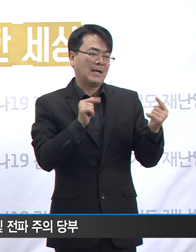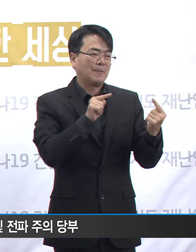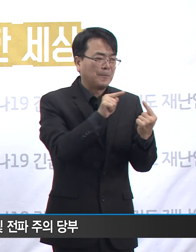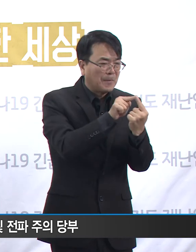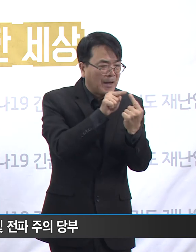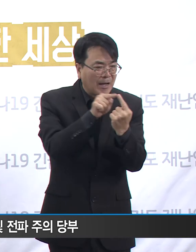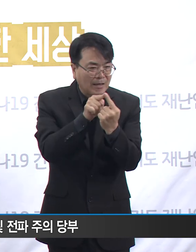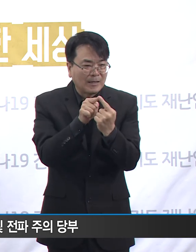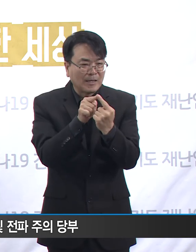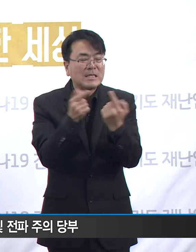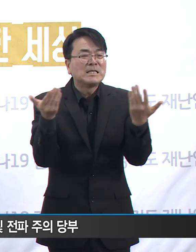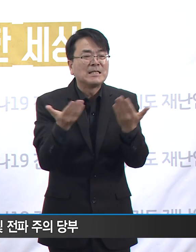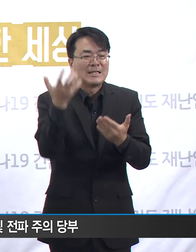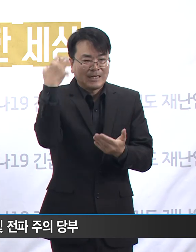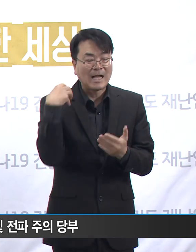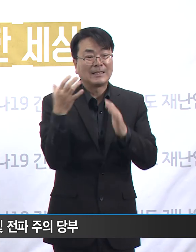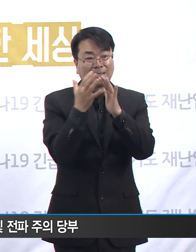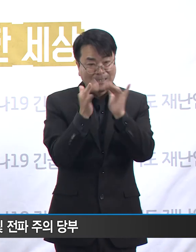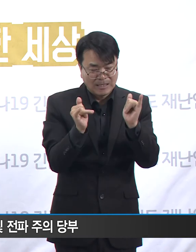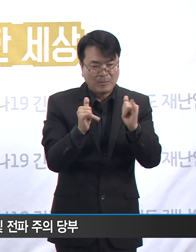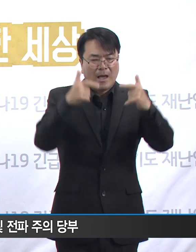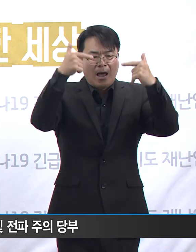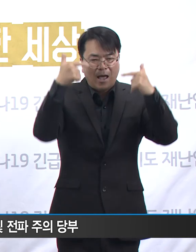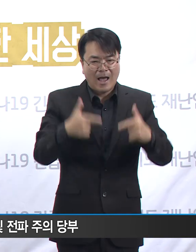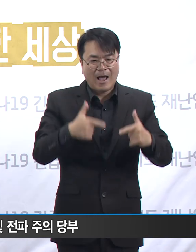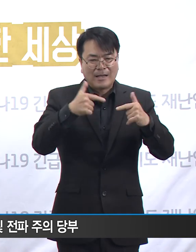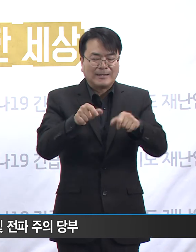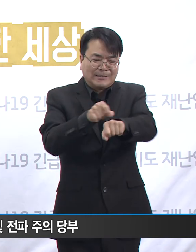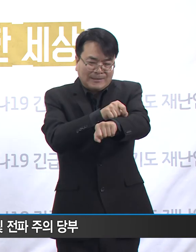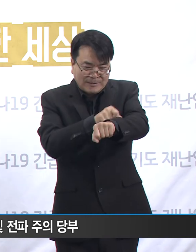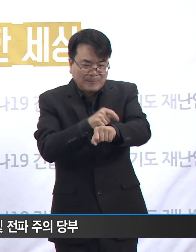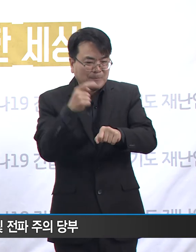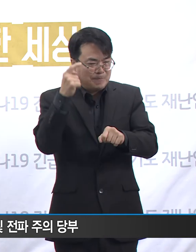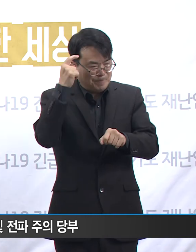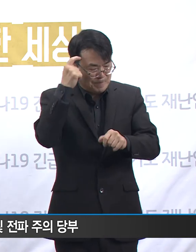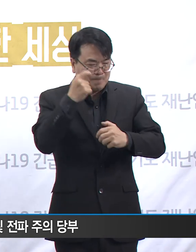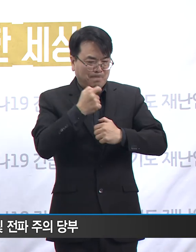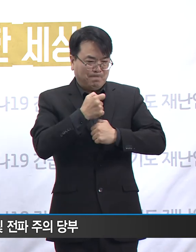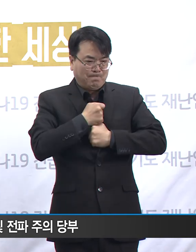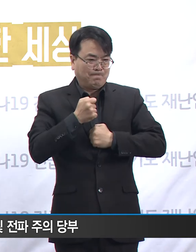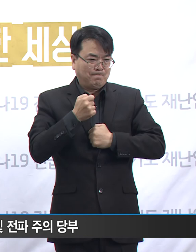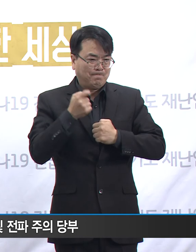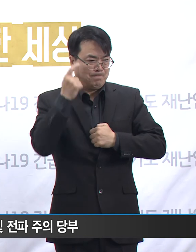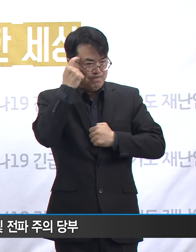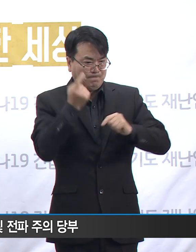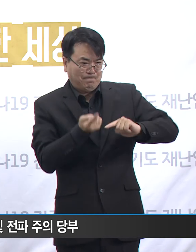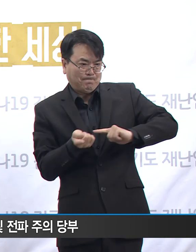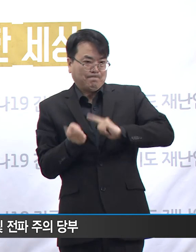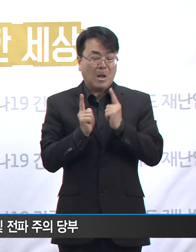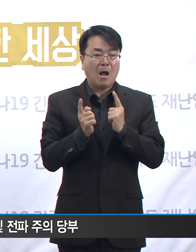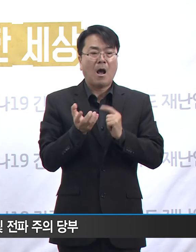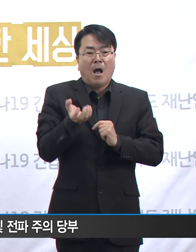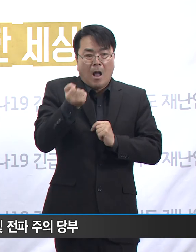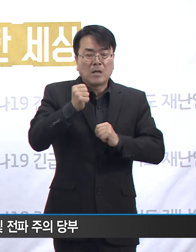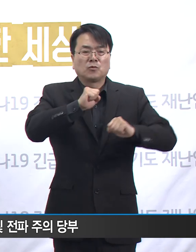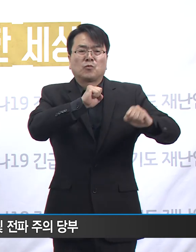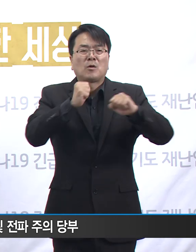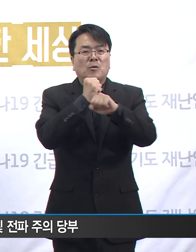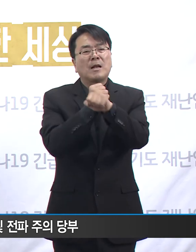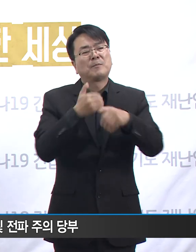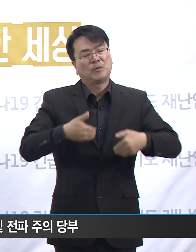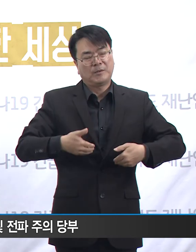가능성이 더 높기 때문에 특별한 주의가 필요합니다. 앞서 적극적인 교육 프로그램 말씀도 저희가 드렸지만